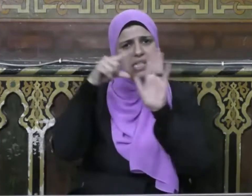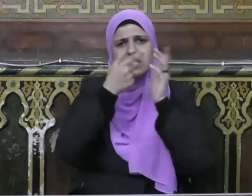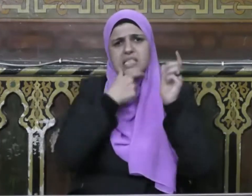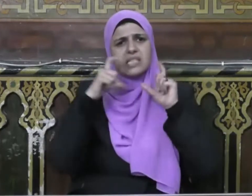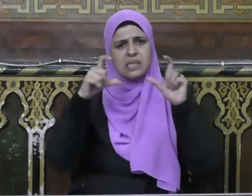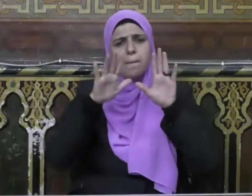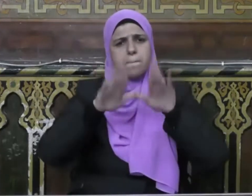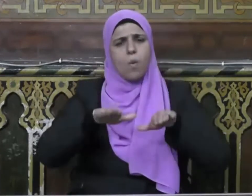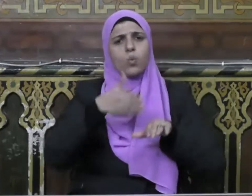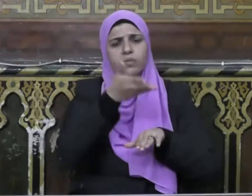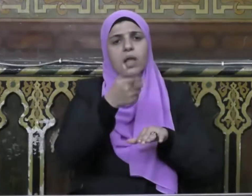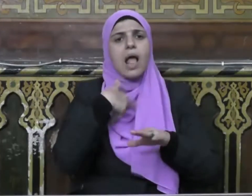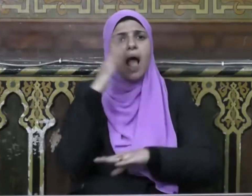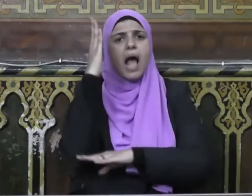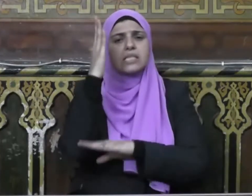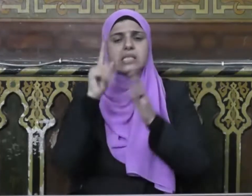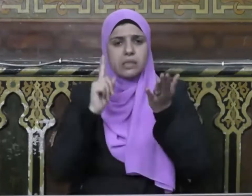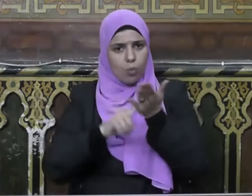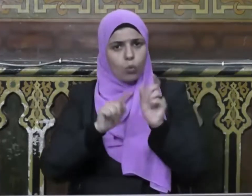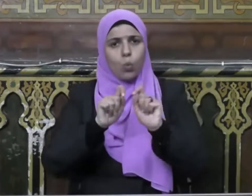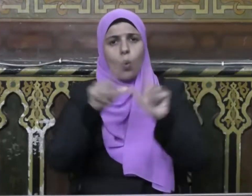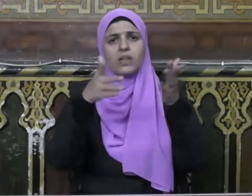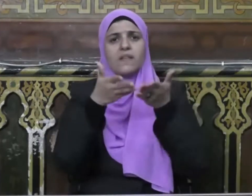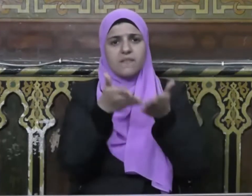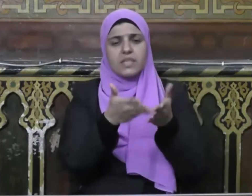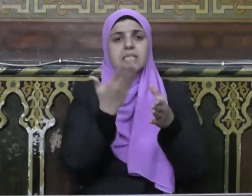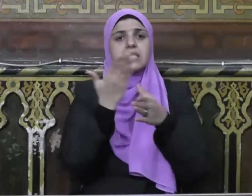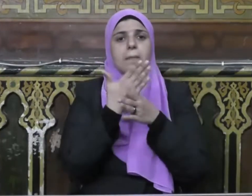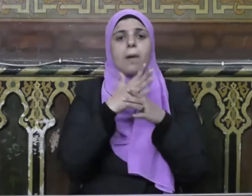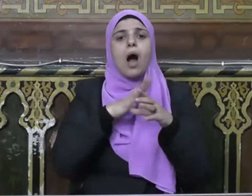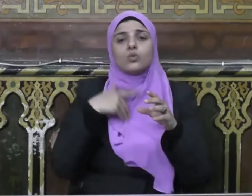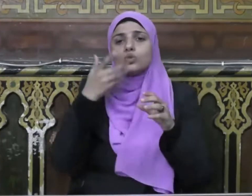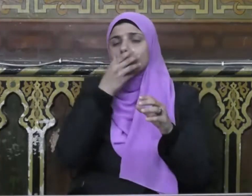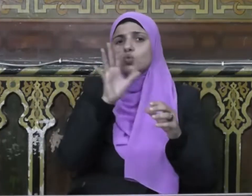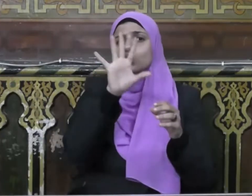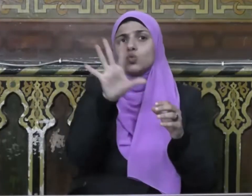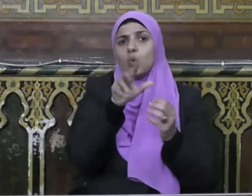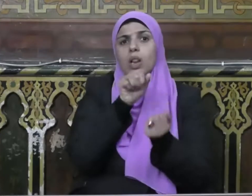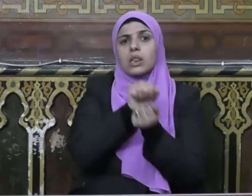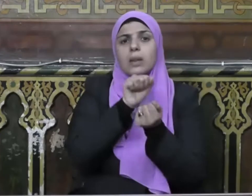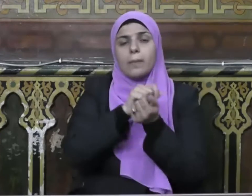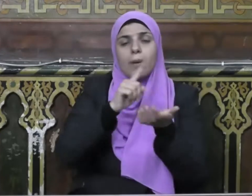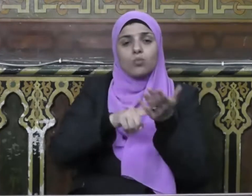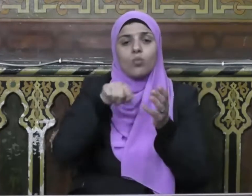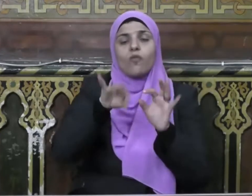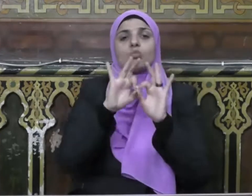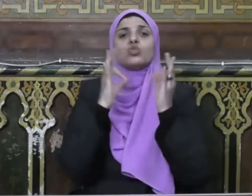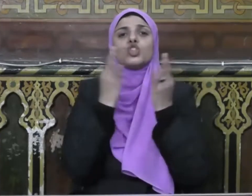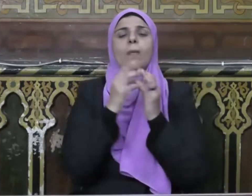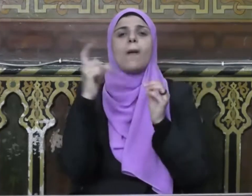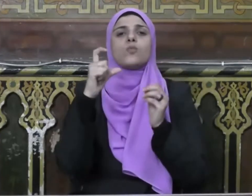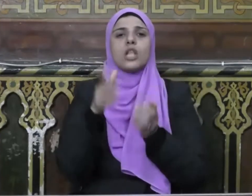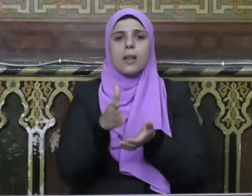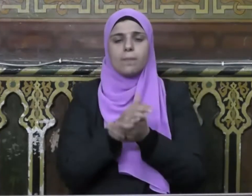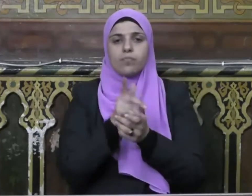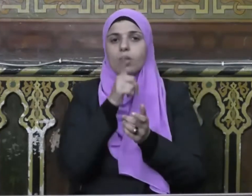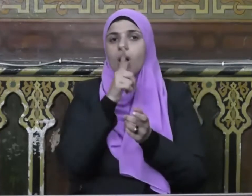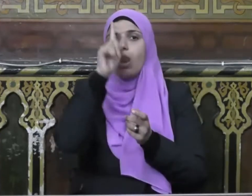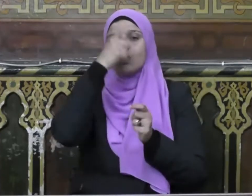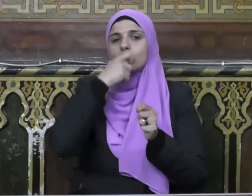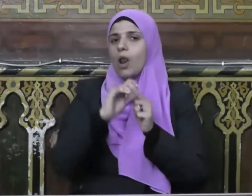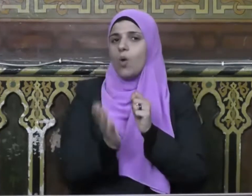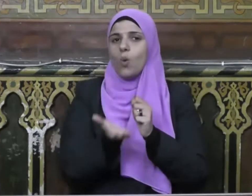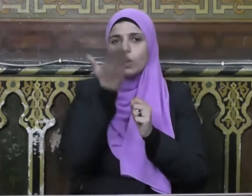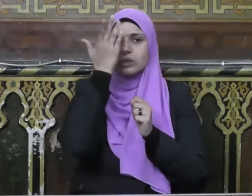النصوص تؤكد هذا الأساس وتوضح صوره التصبيقية في المجتمع المسلم